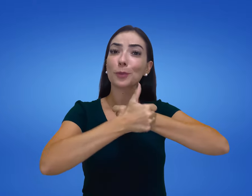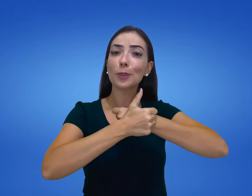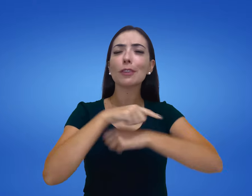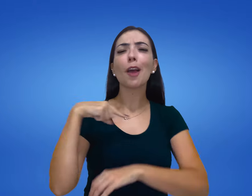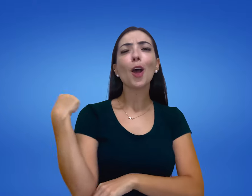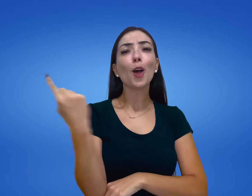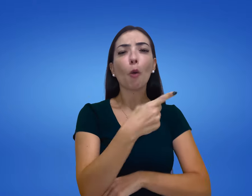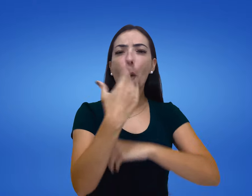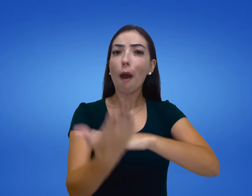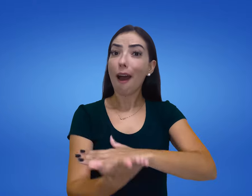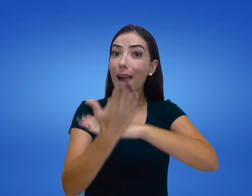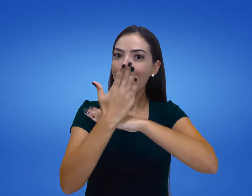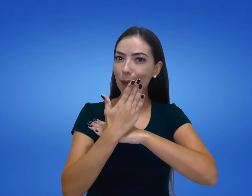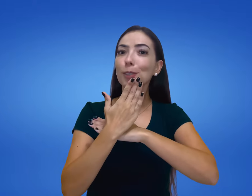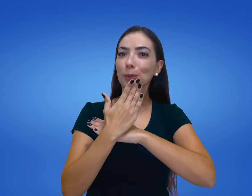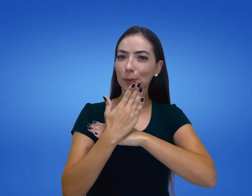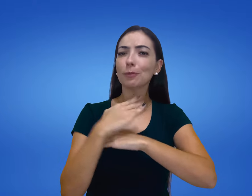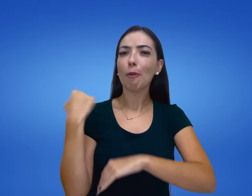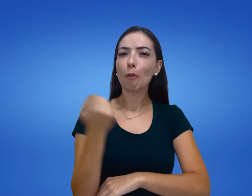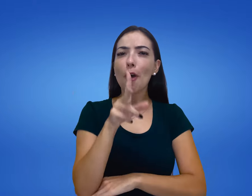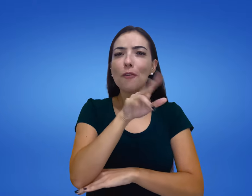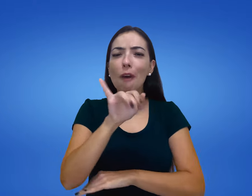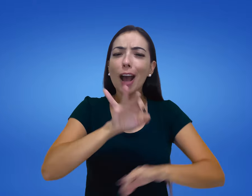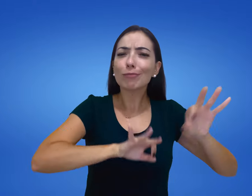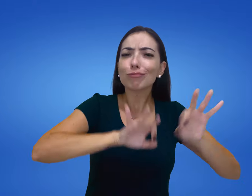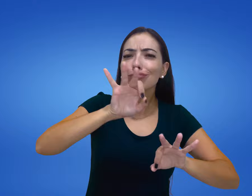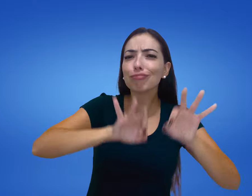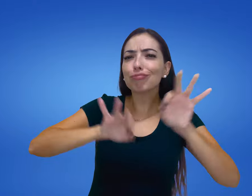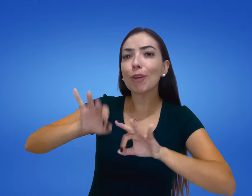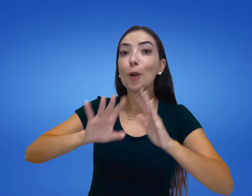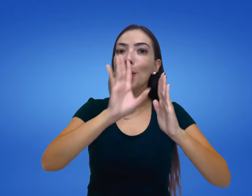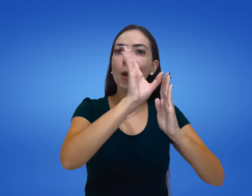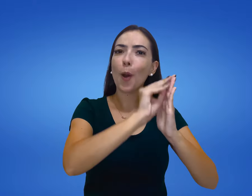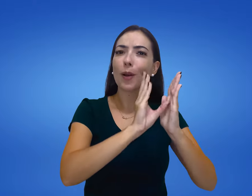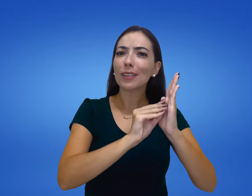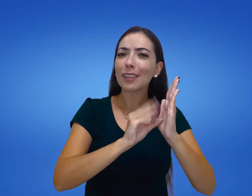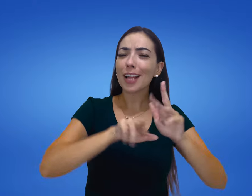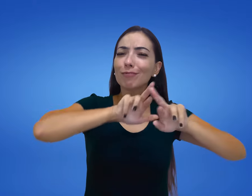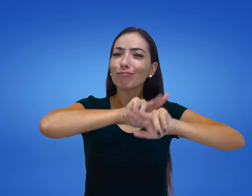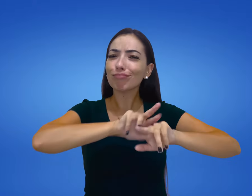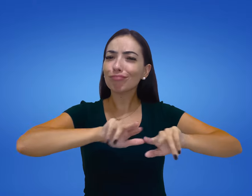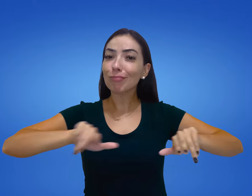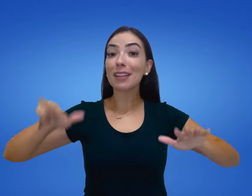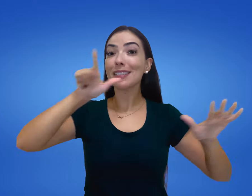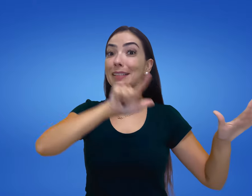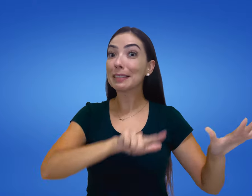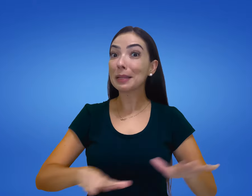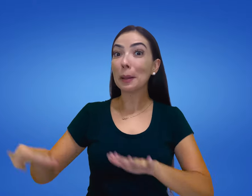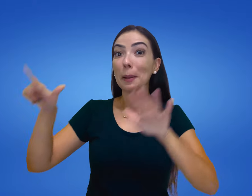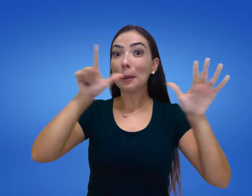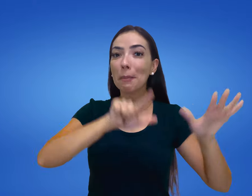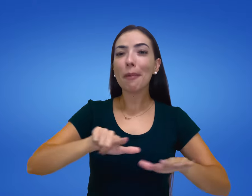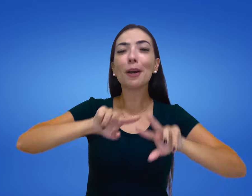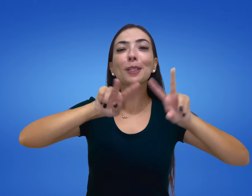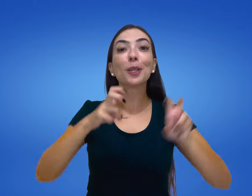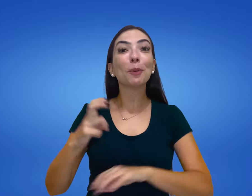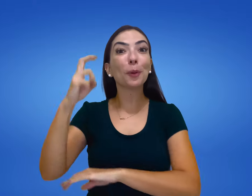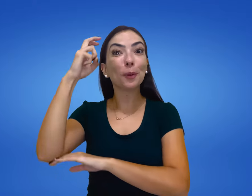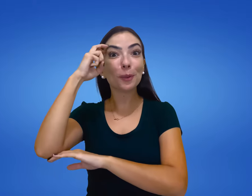Curta, compartilhe e nos ajude a divulgar o conteúdo para mais pessoas, divulgando a cultura surda e a